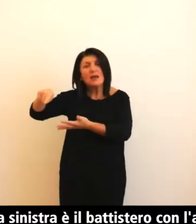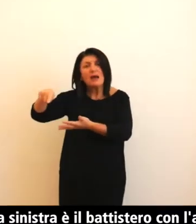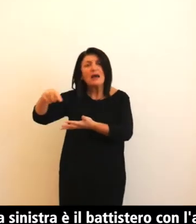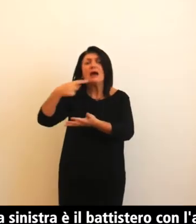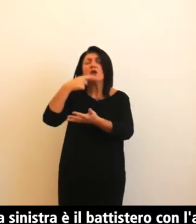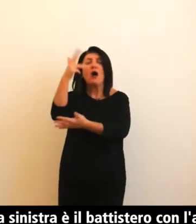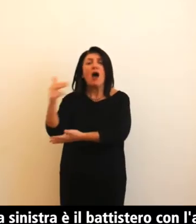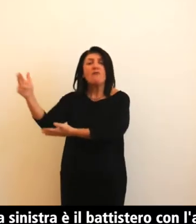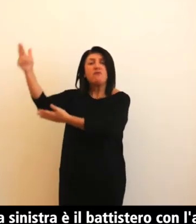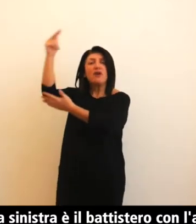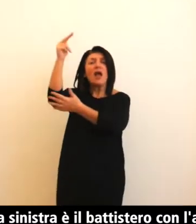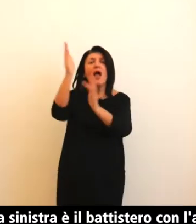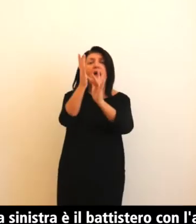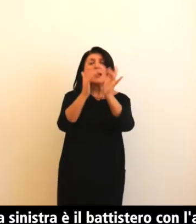da Fossano detto il Bergognone